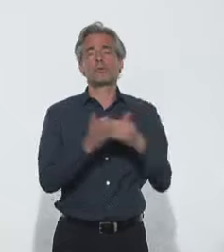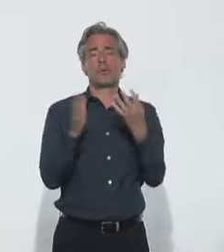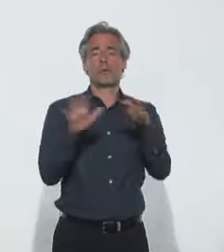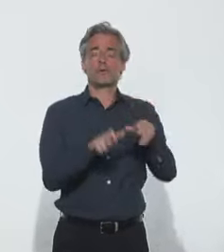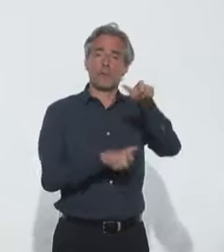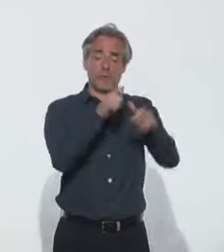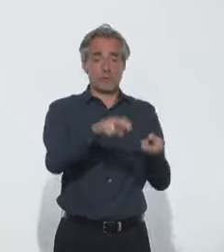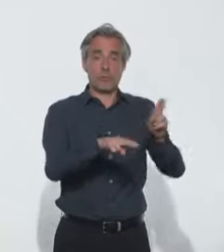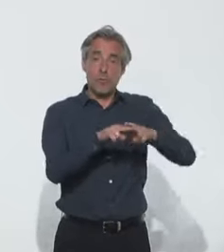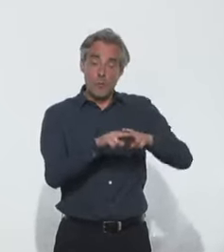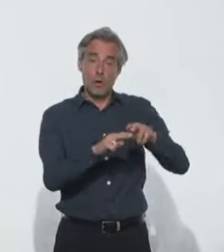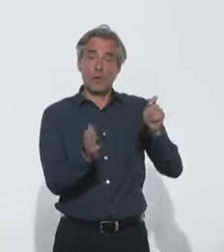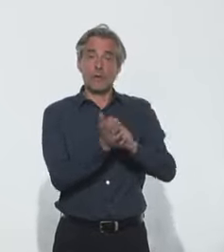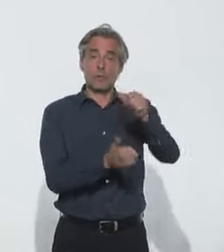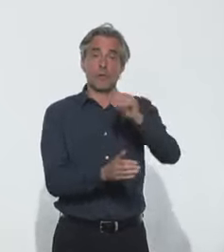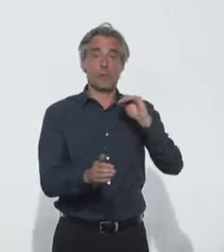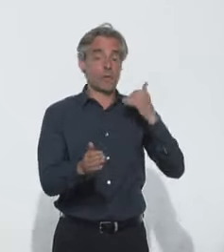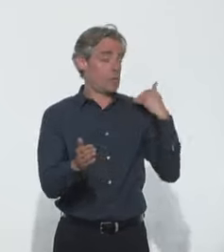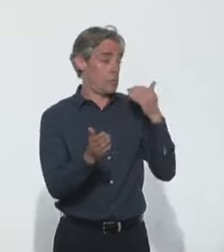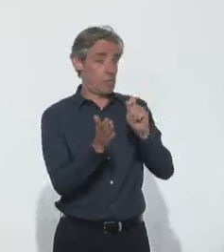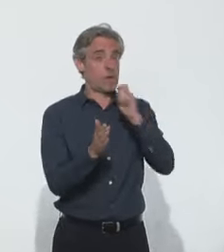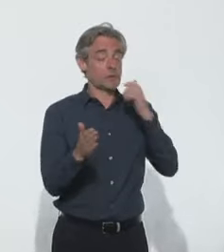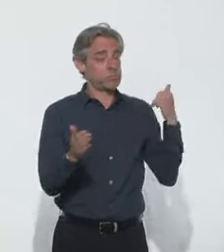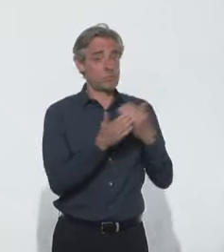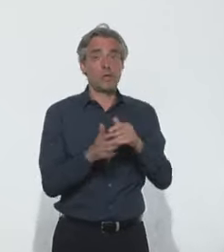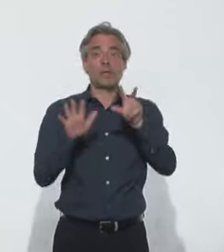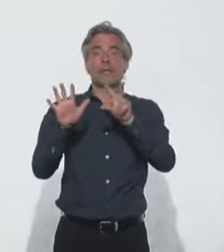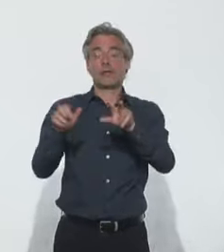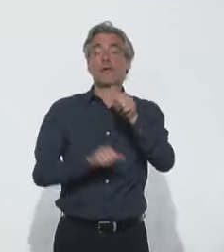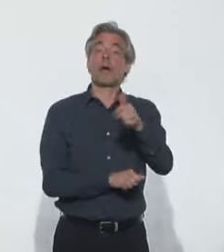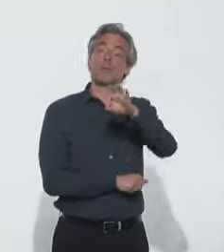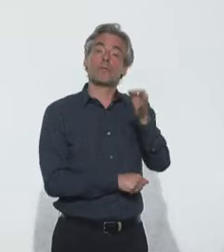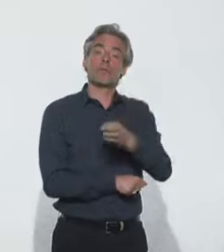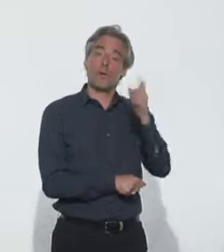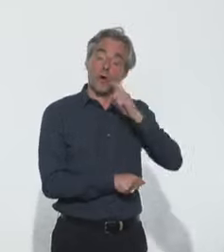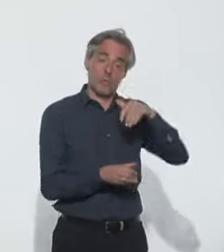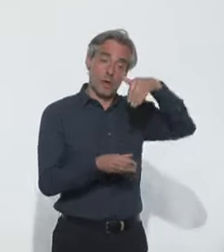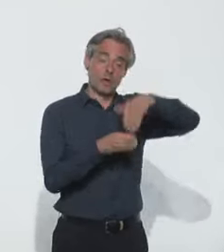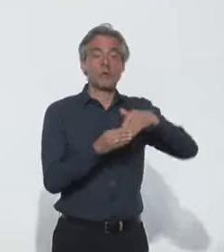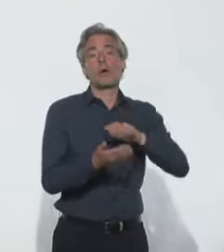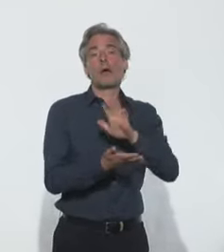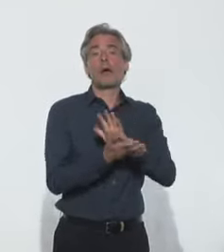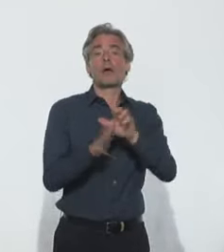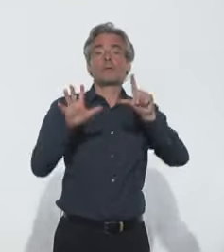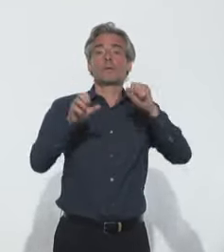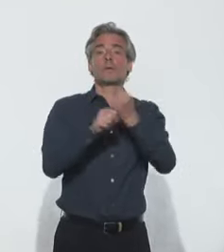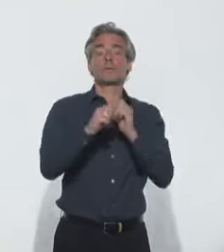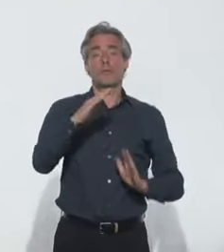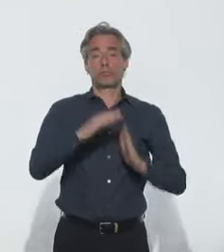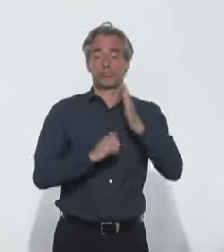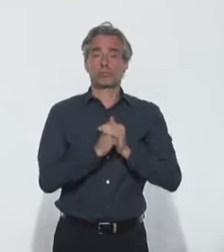décès sont à déplorer depuis le 1er mars. 81% de ces décès sont observés chez des personnes de plus de 70 ans.